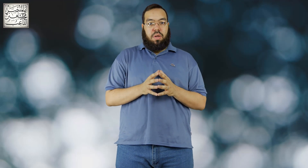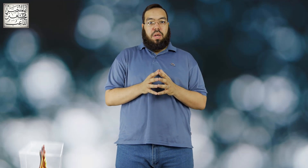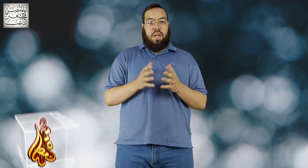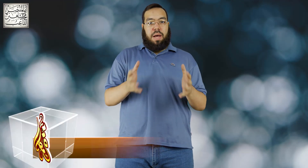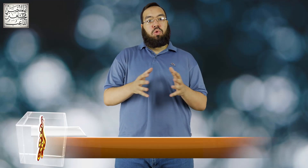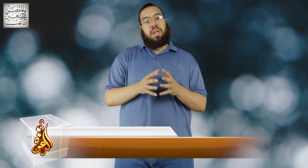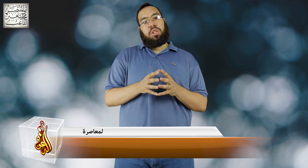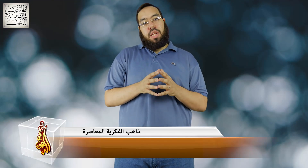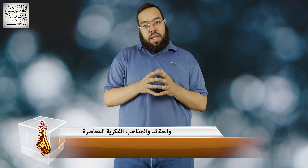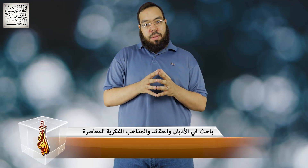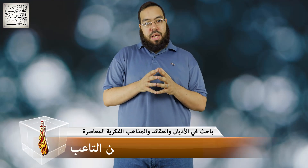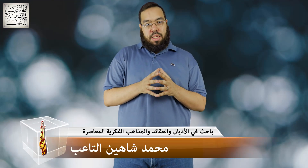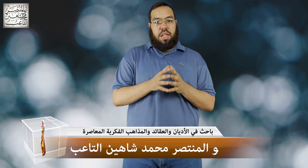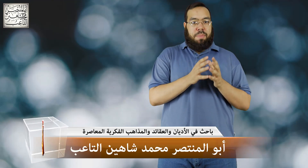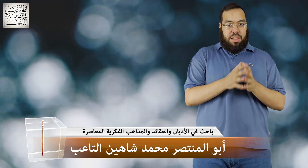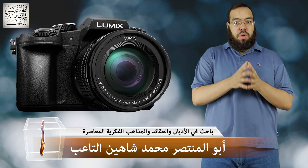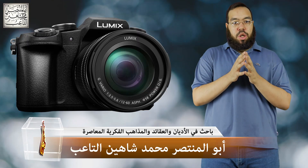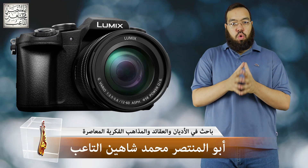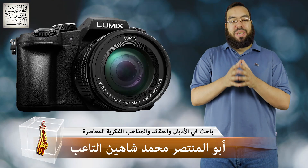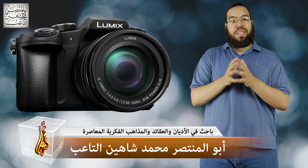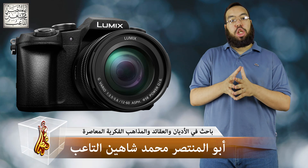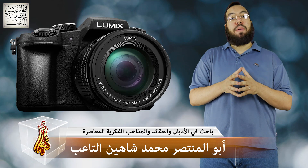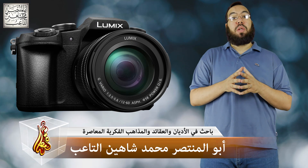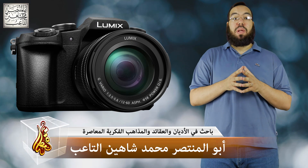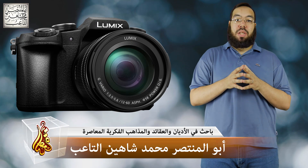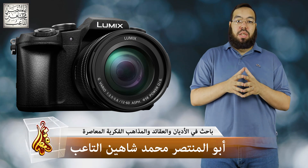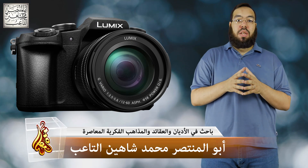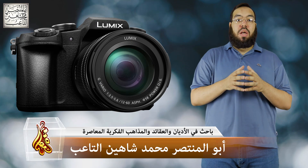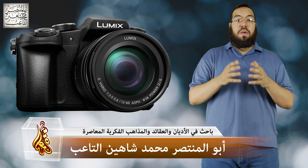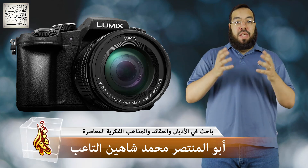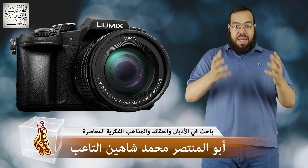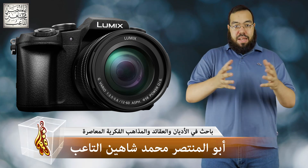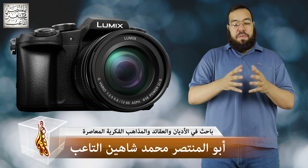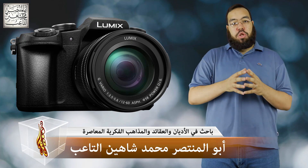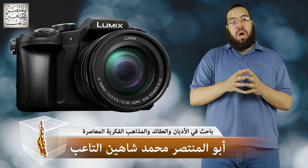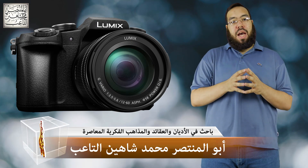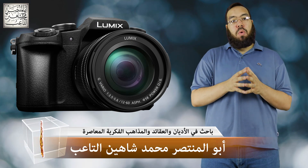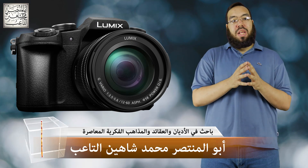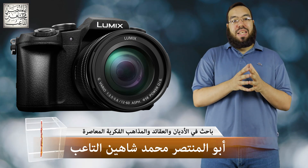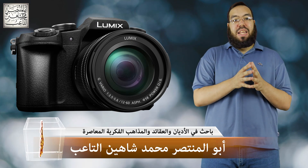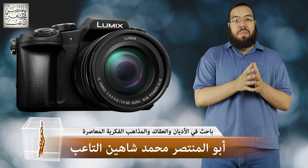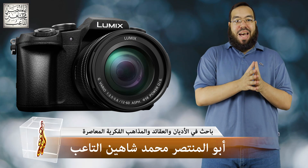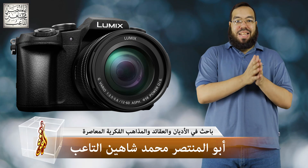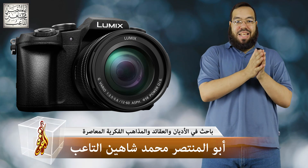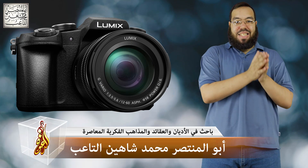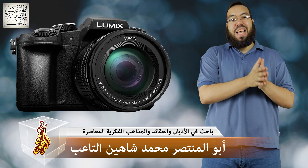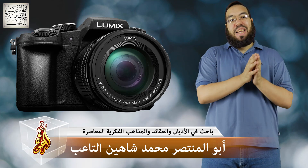الحمد لله اشتريت كاميرا جديدة Panasonic Lumix G85 في هذا الفيديو هحاول اتكلم عن ازاي